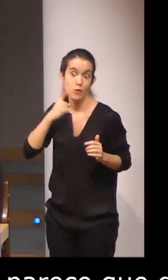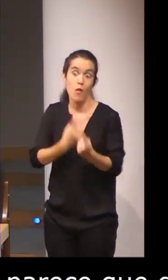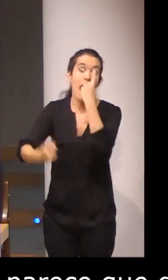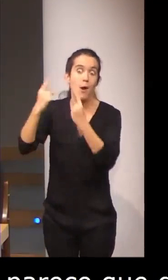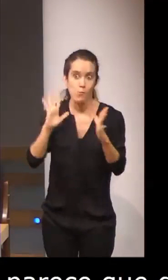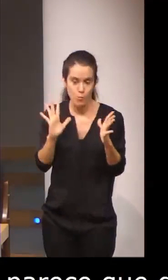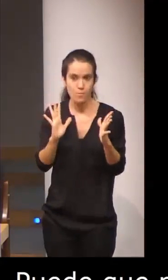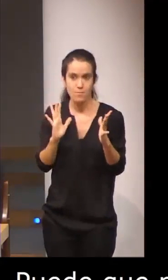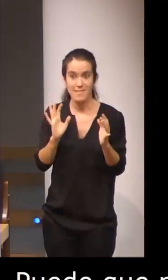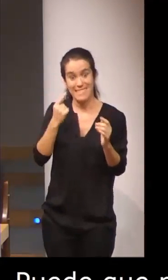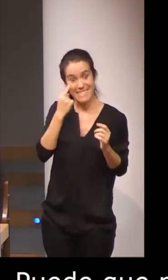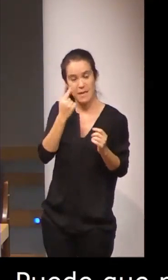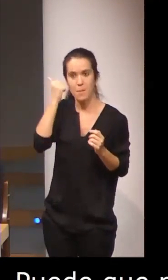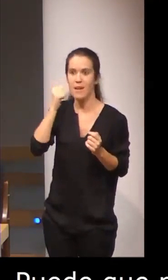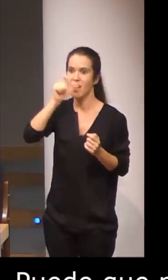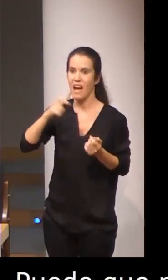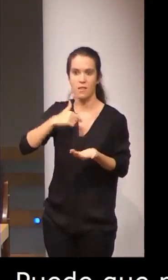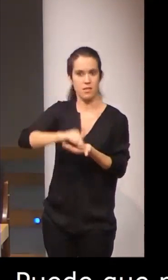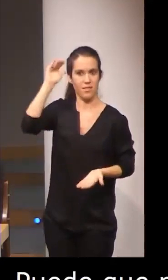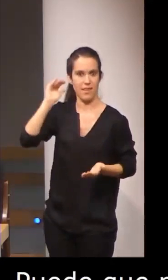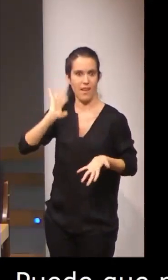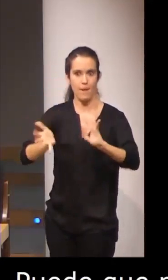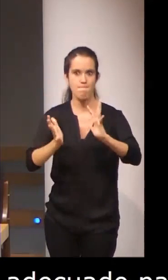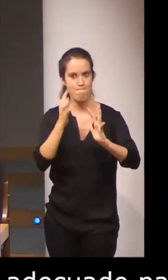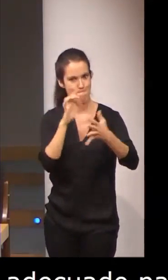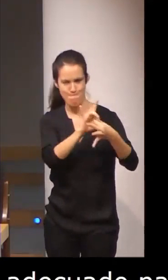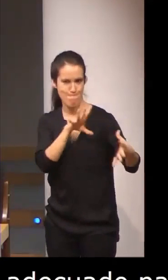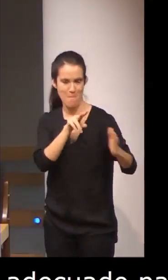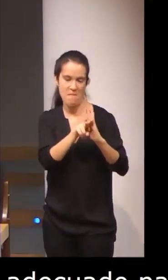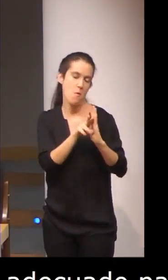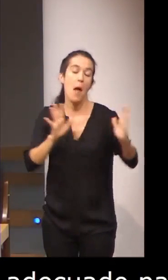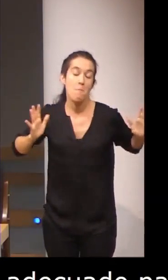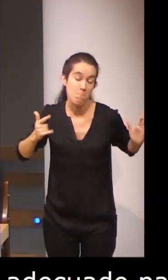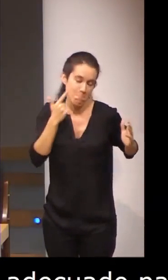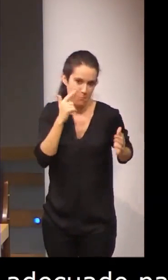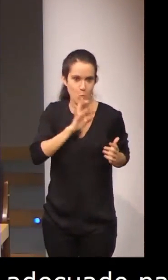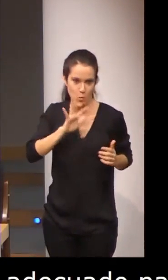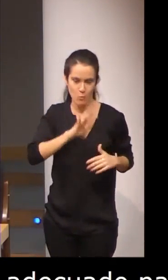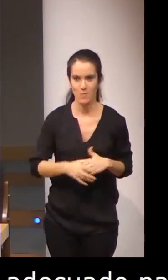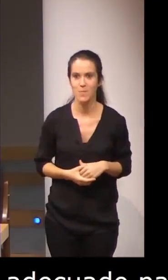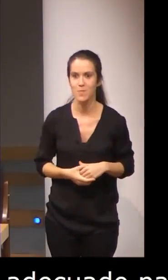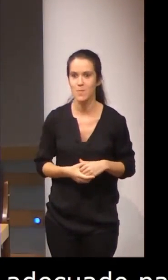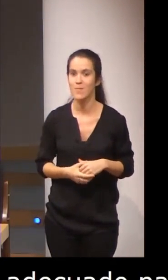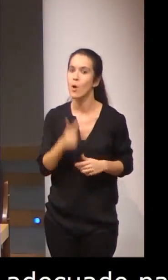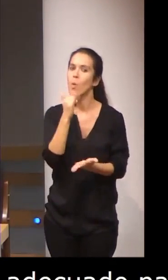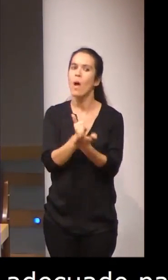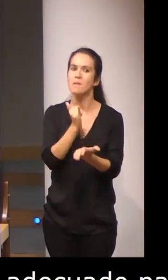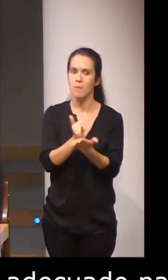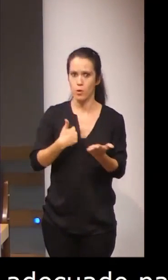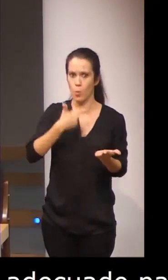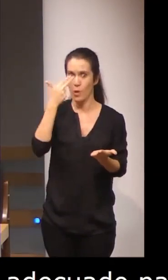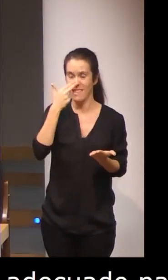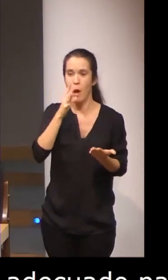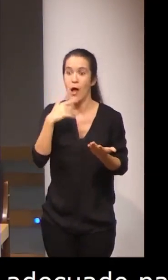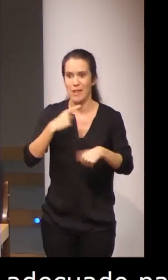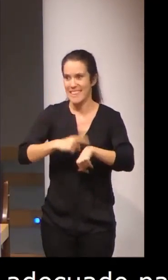sordas, sobre todo las personas que signan de más forma nativa. Bueno, me salto este experimento que es sumamente interesante, pero creo que